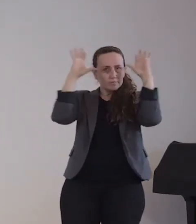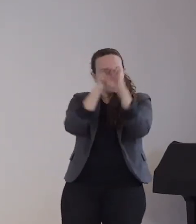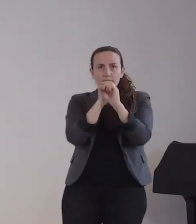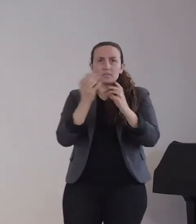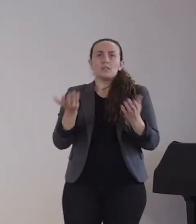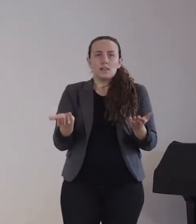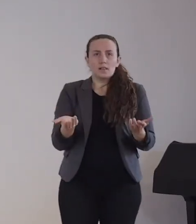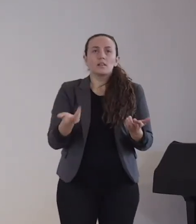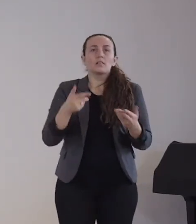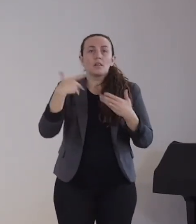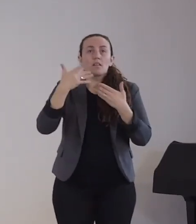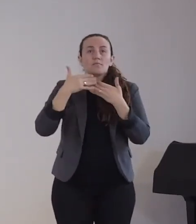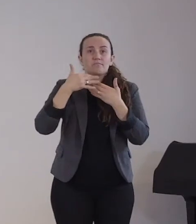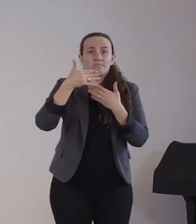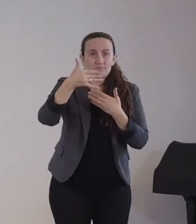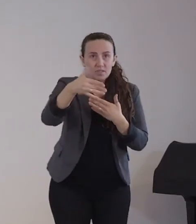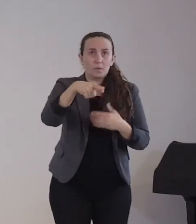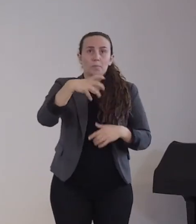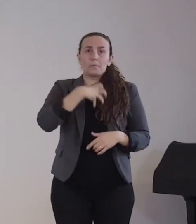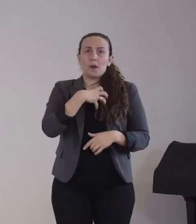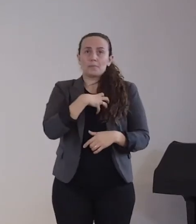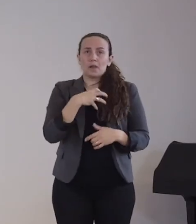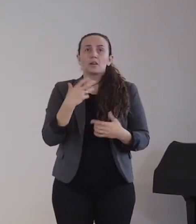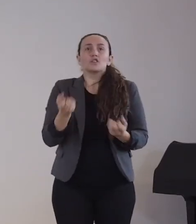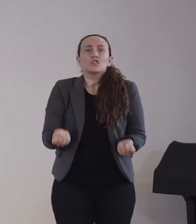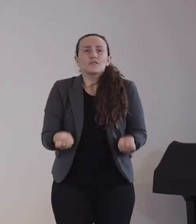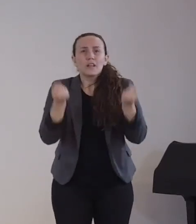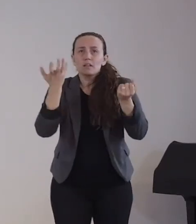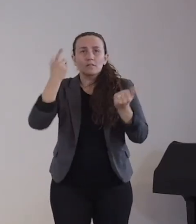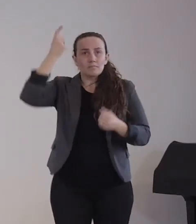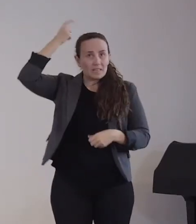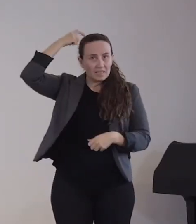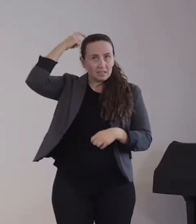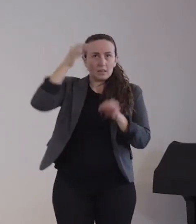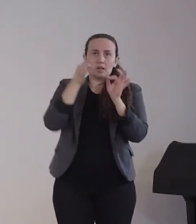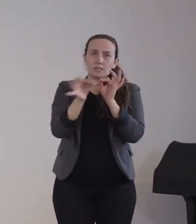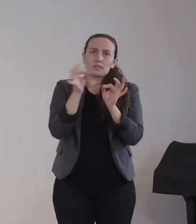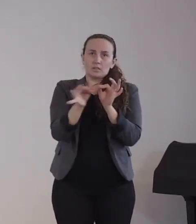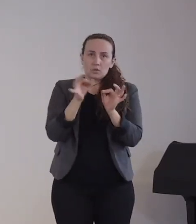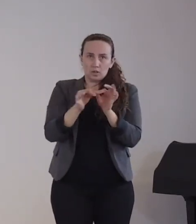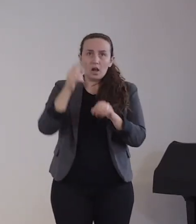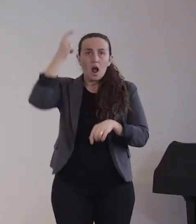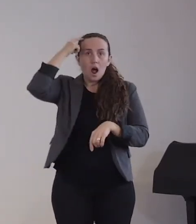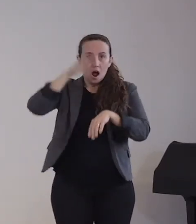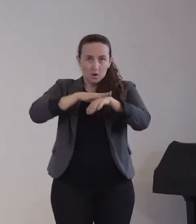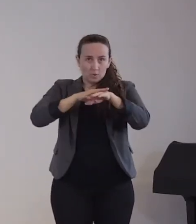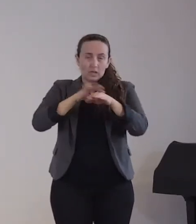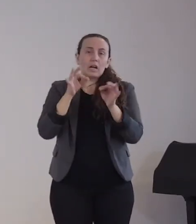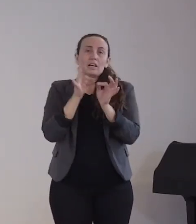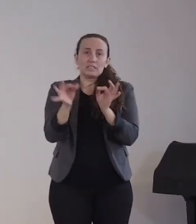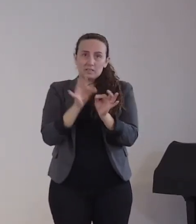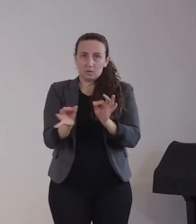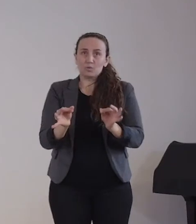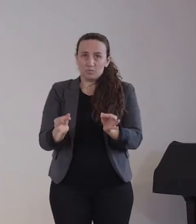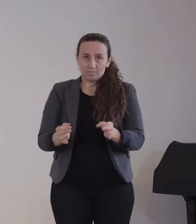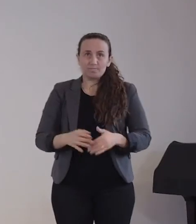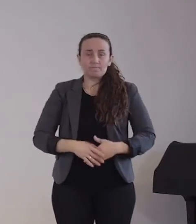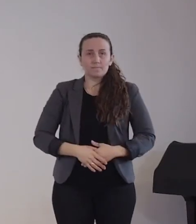Hirnhautentzündungen. Daneben gibt es vor allen Dingen Magen-Darm-Symptome,